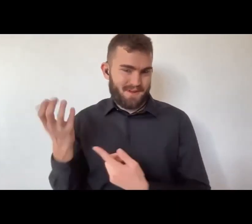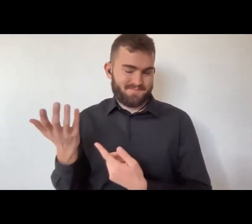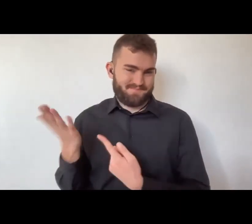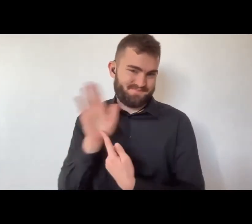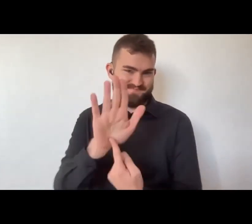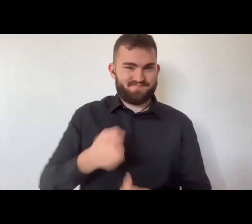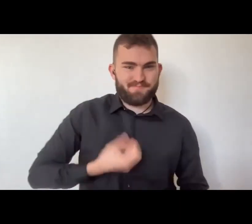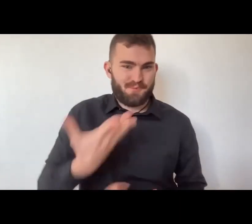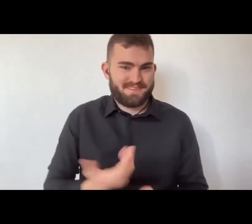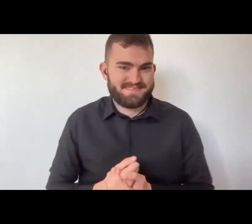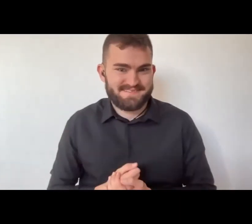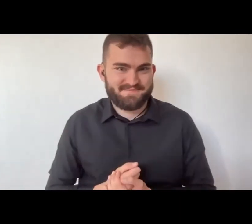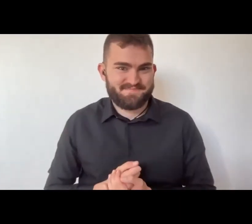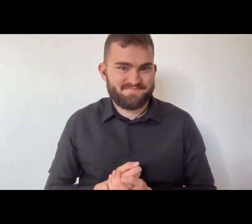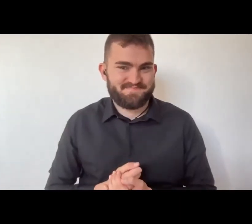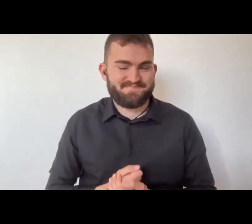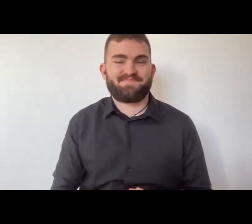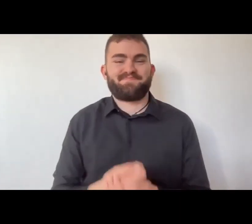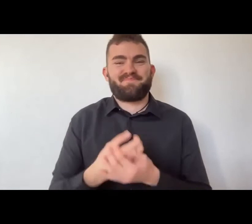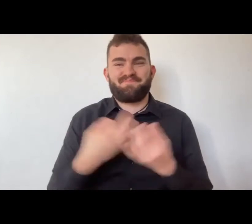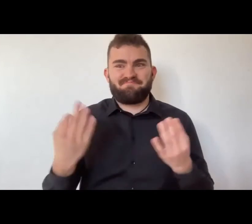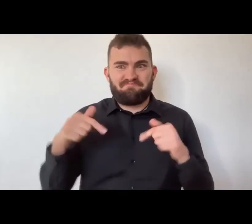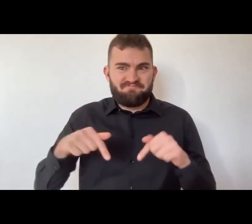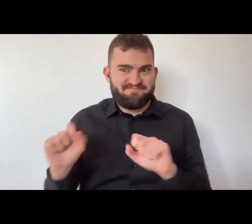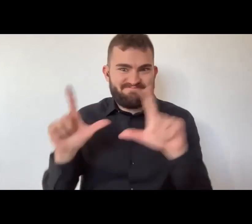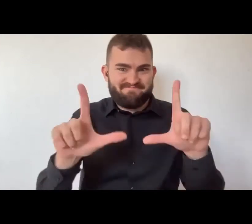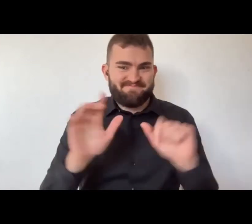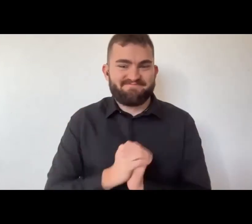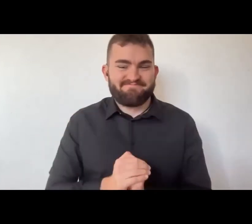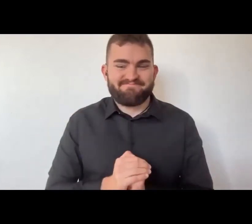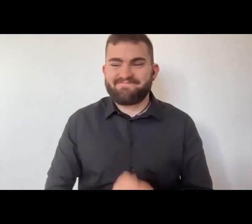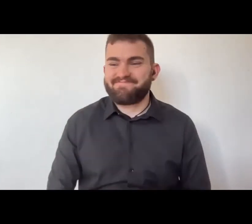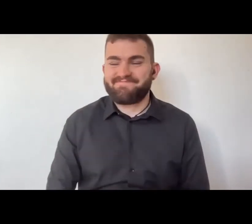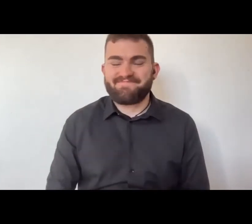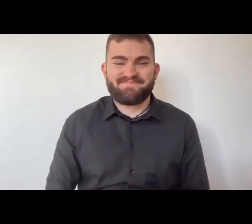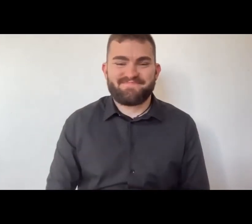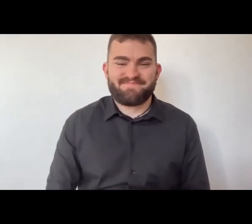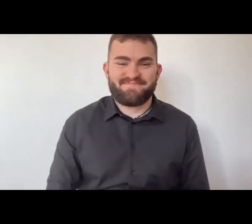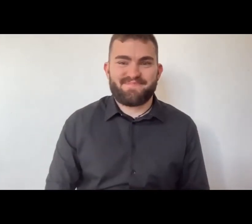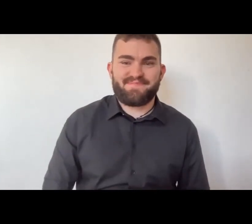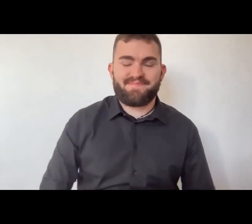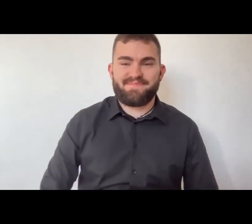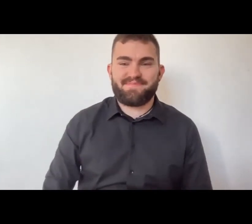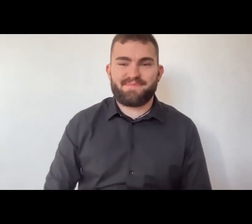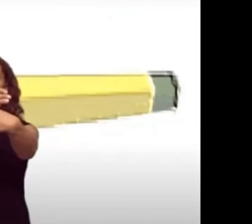altre modalità che adesso potremmo vedere in una poesia di Lucia può andare il video